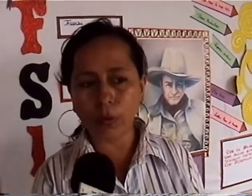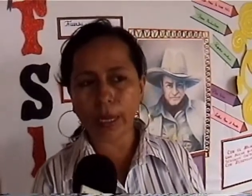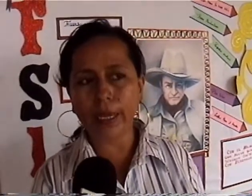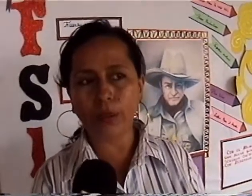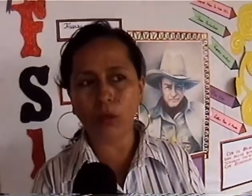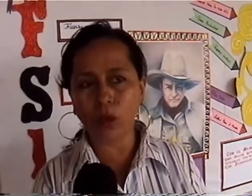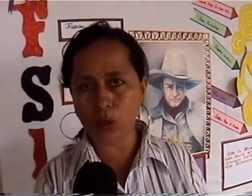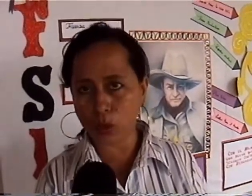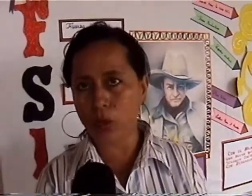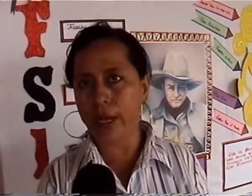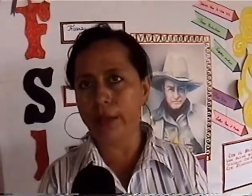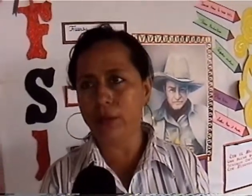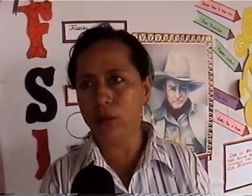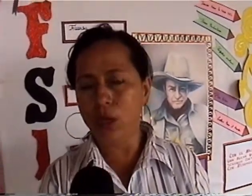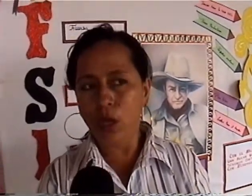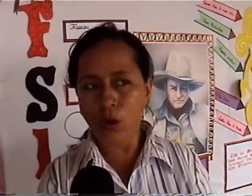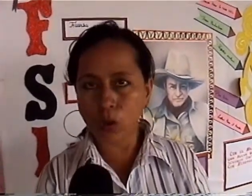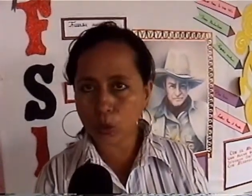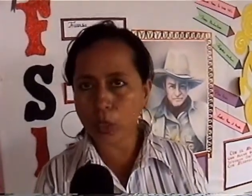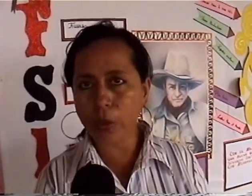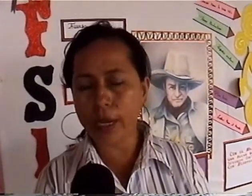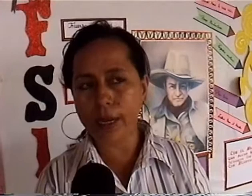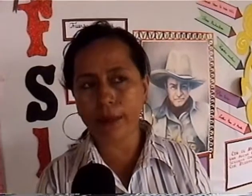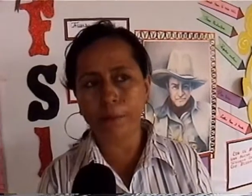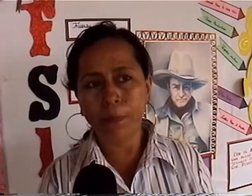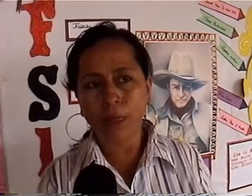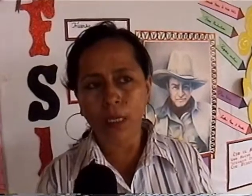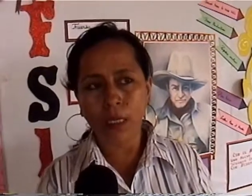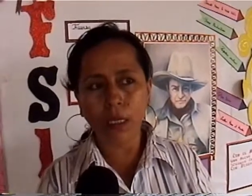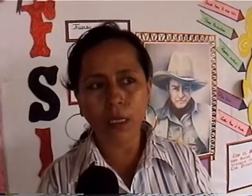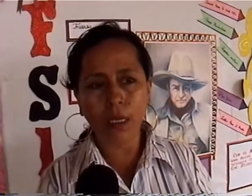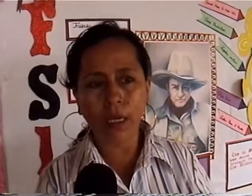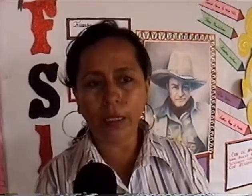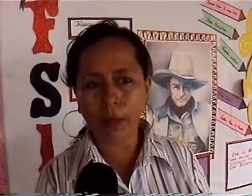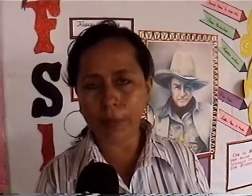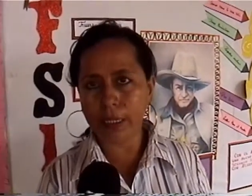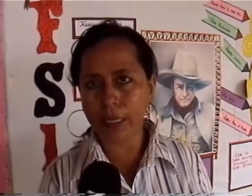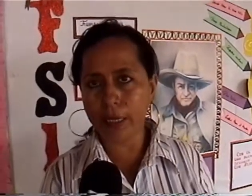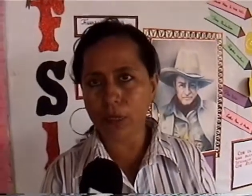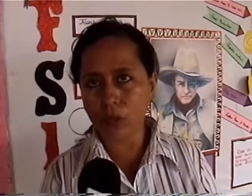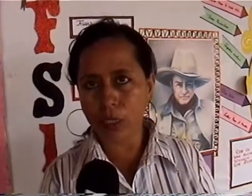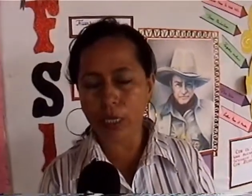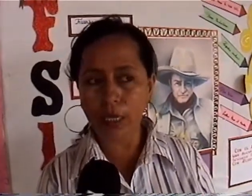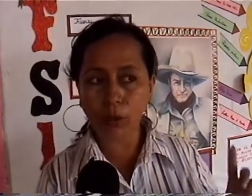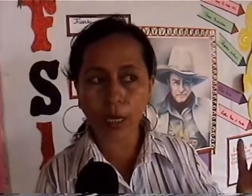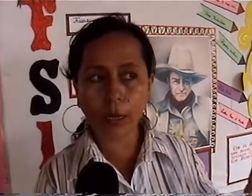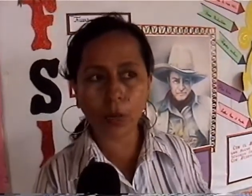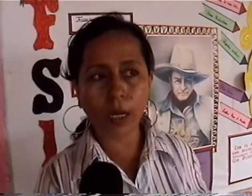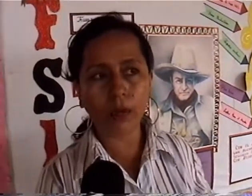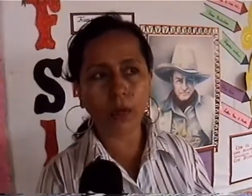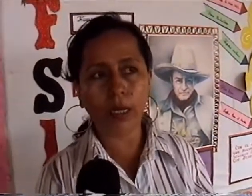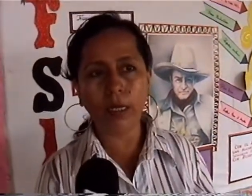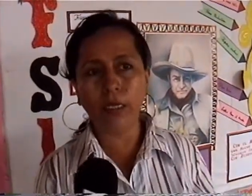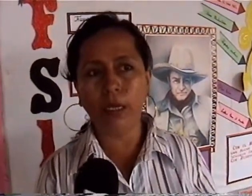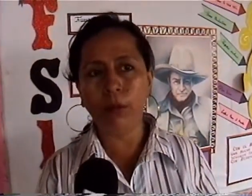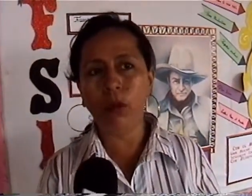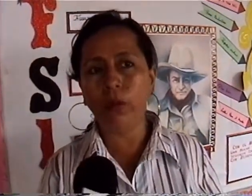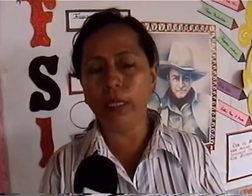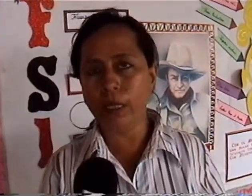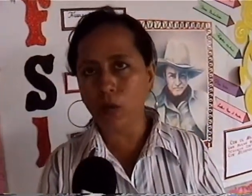maestro, con su grado, con su escuela y la discapacidad que el niño tiene. Esto es en las escuelas regulares. Y tenemos 94